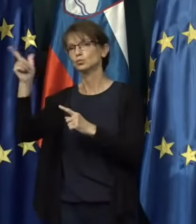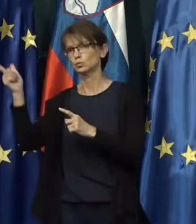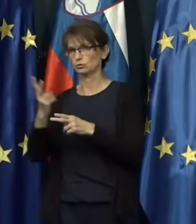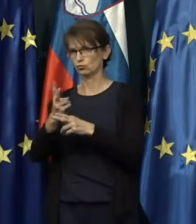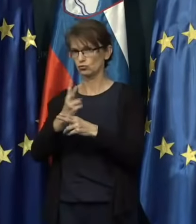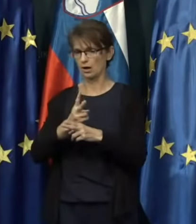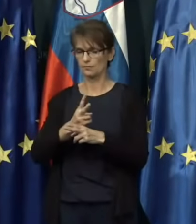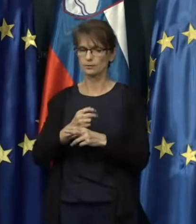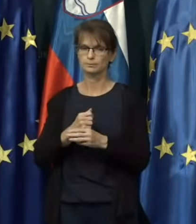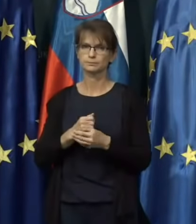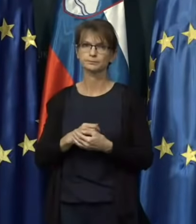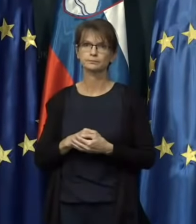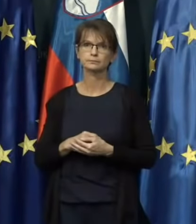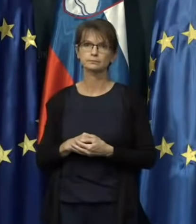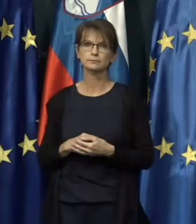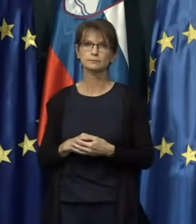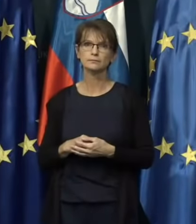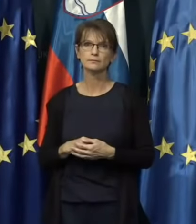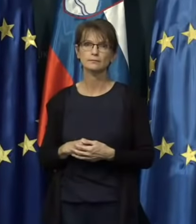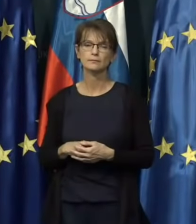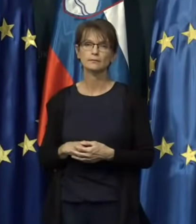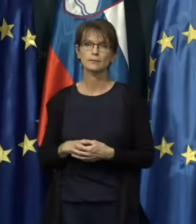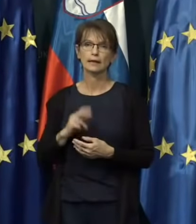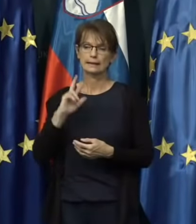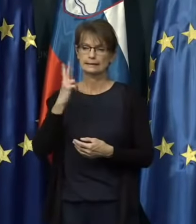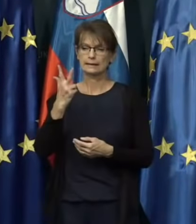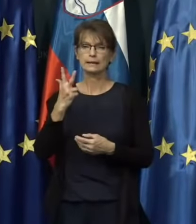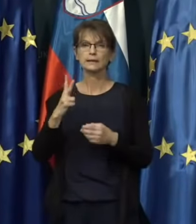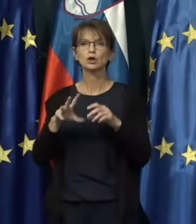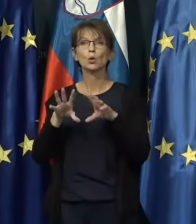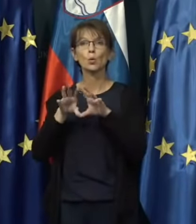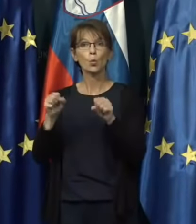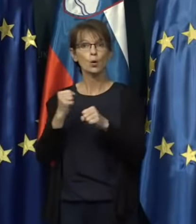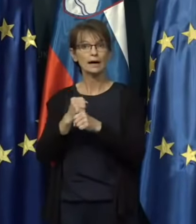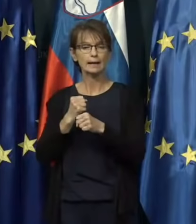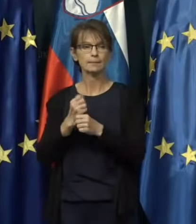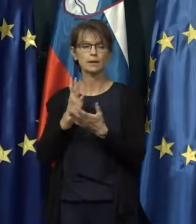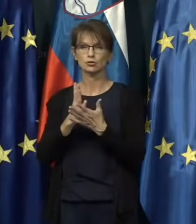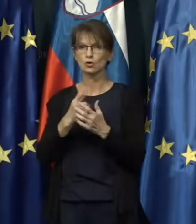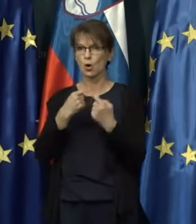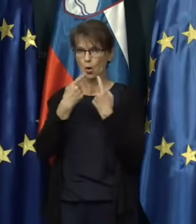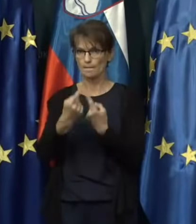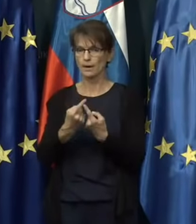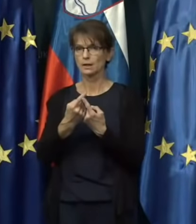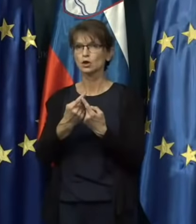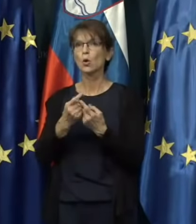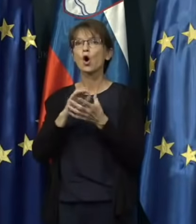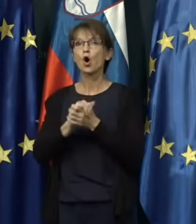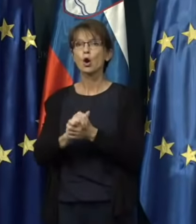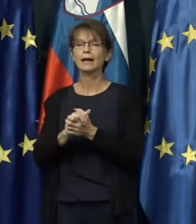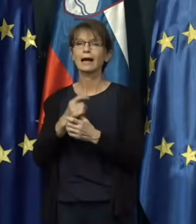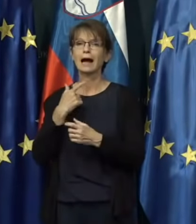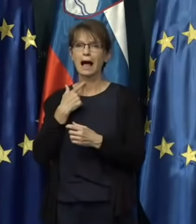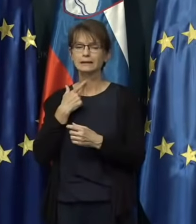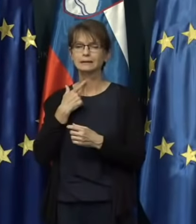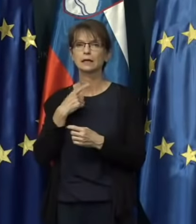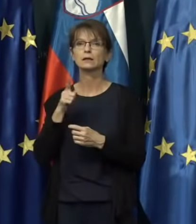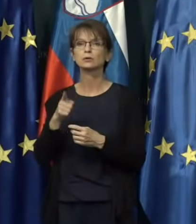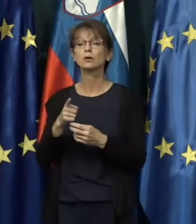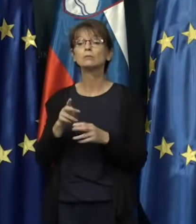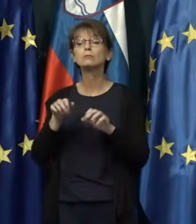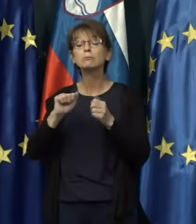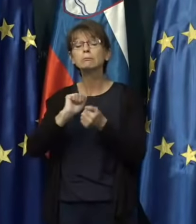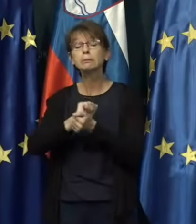države. Tretji ukrep, ki ga je omenil že kolega Gantar, je pravna podlaga